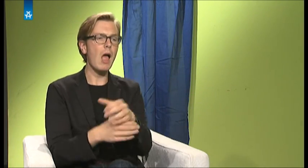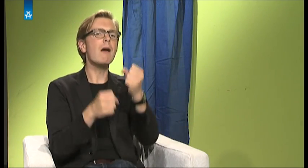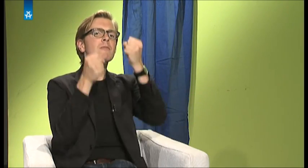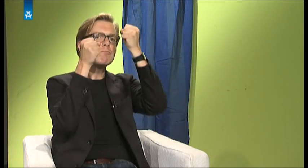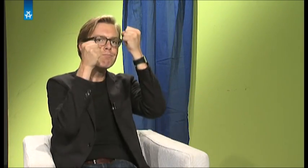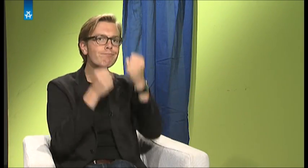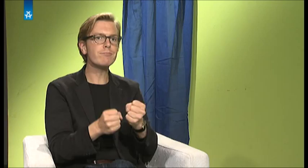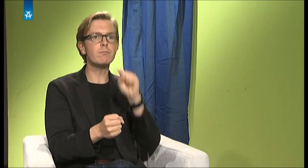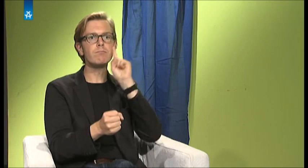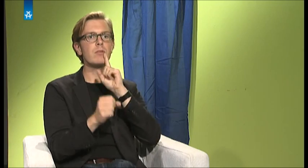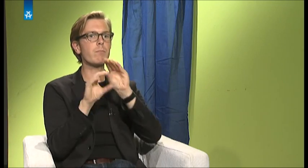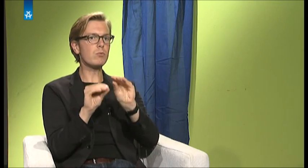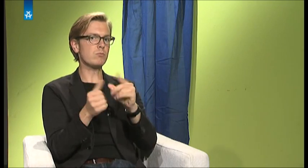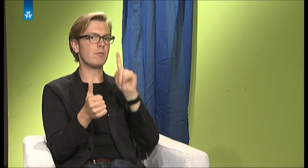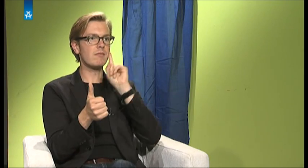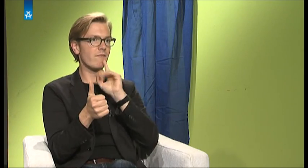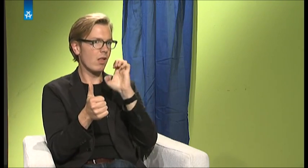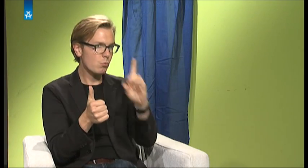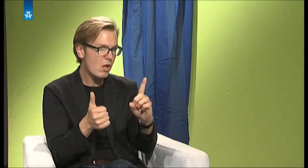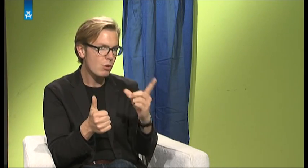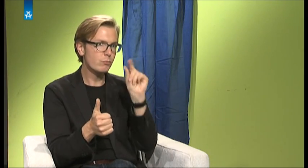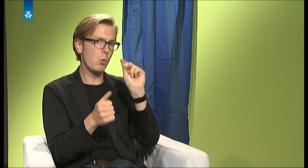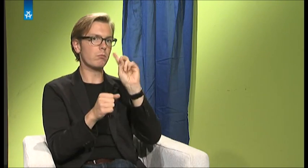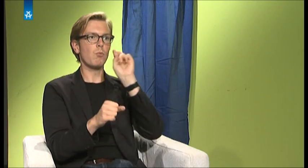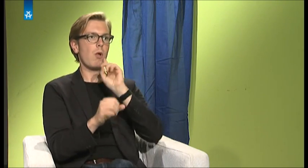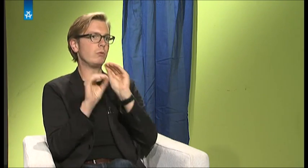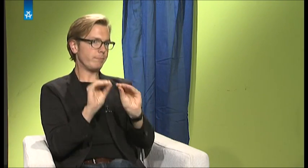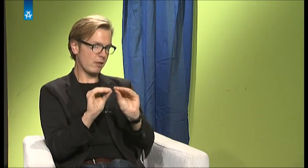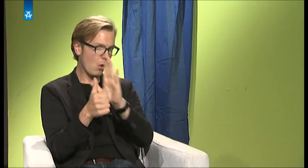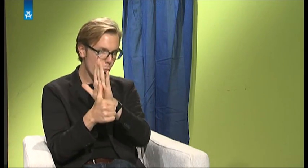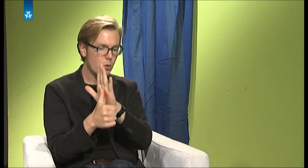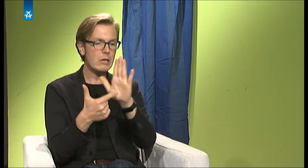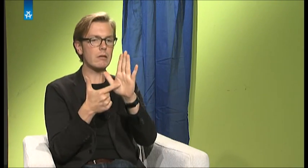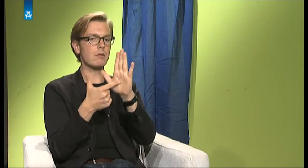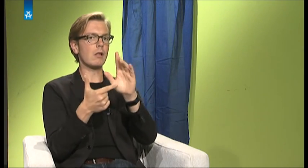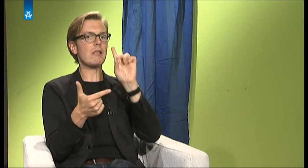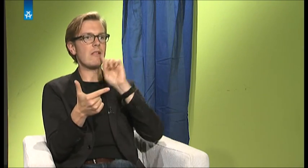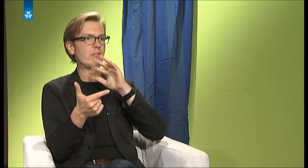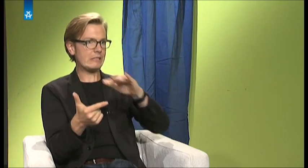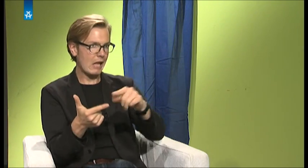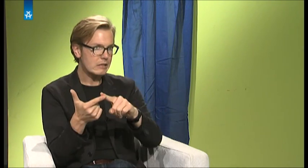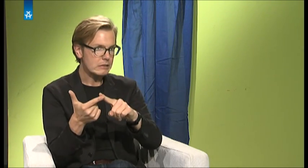schon die Hauptpunkte sind Deaf Education, Deaf Studies, ASL